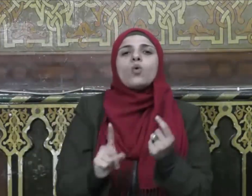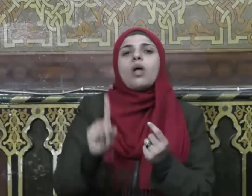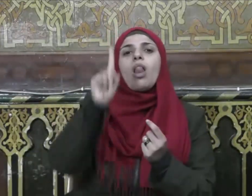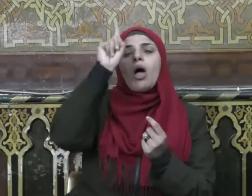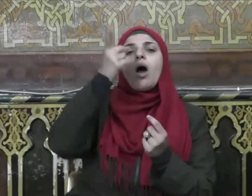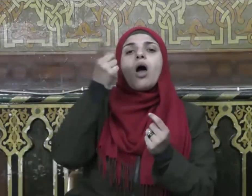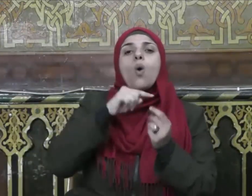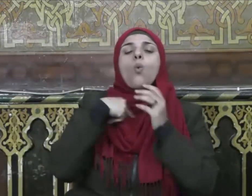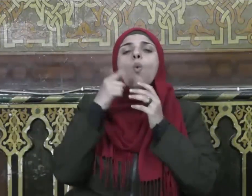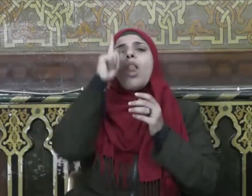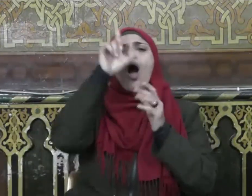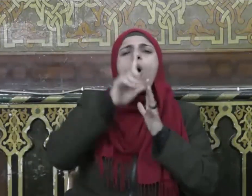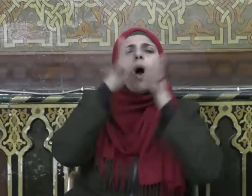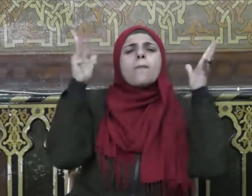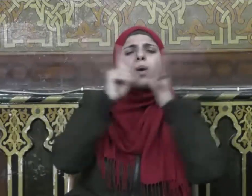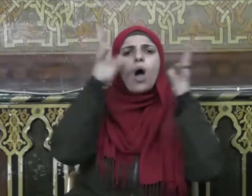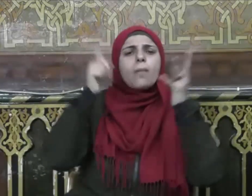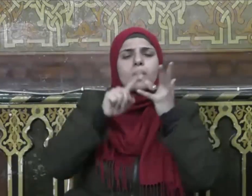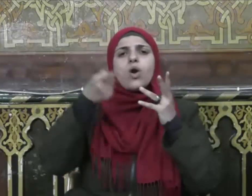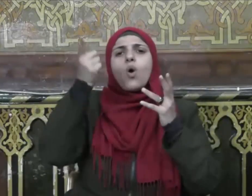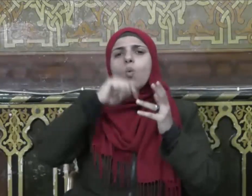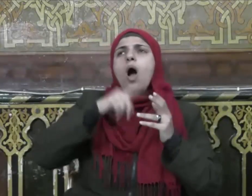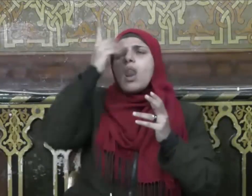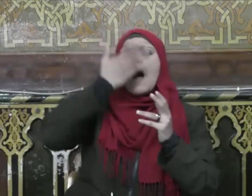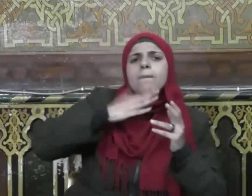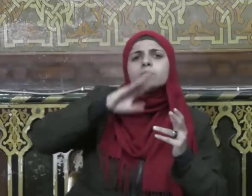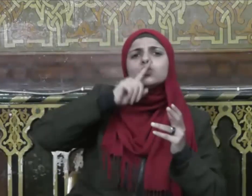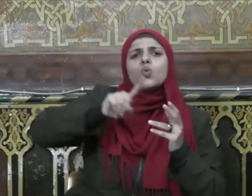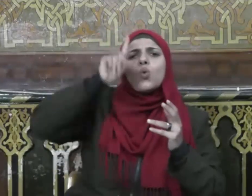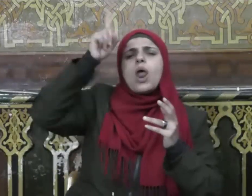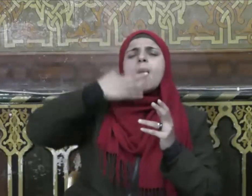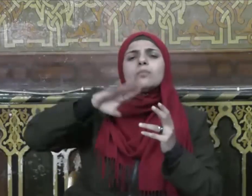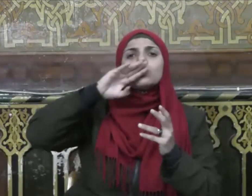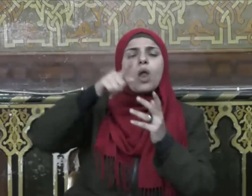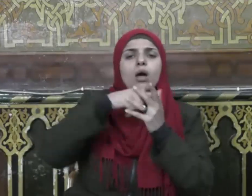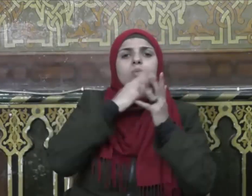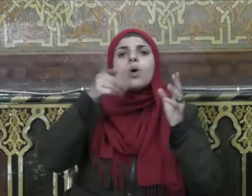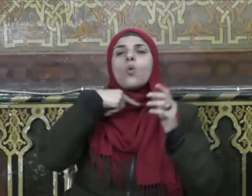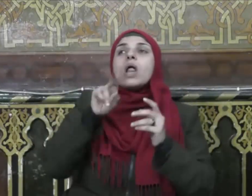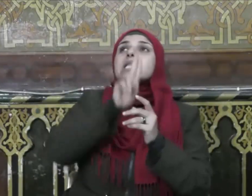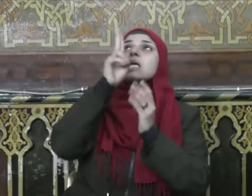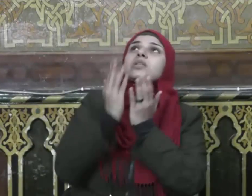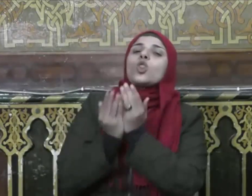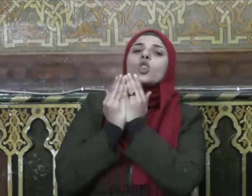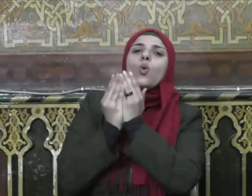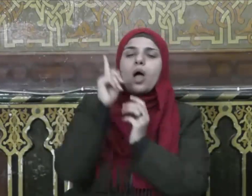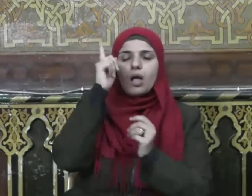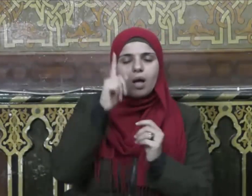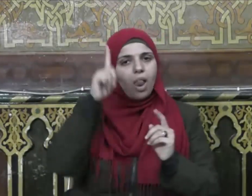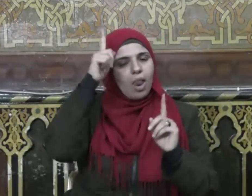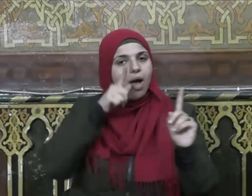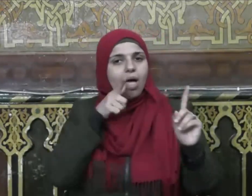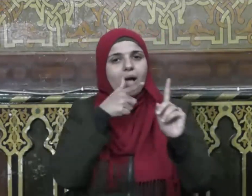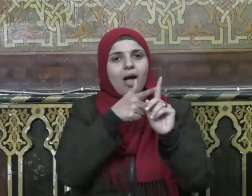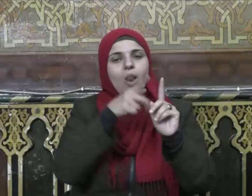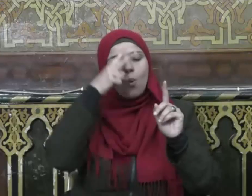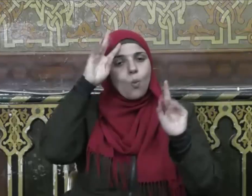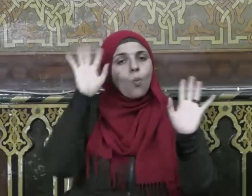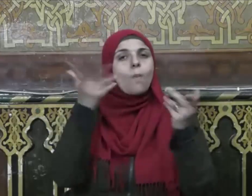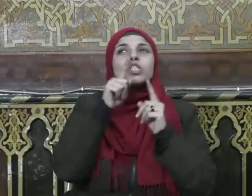ويكبرونك ويهللونك ويحمدونك ويسألونك قال وماذا يسألوني